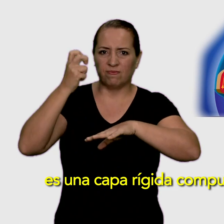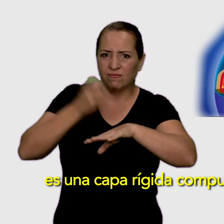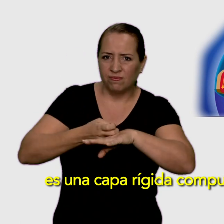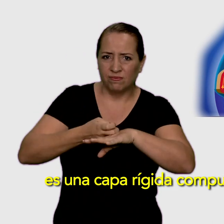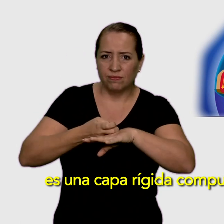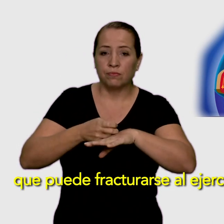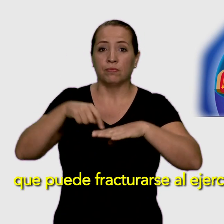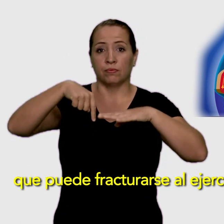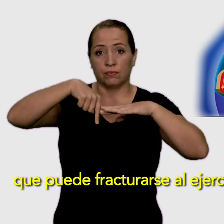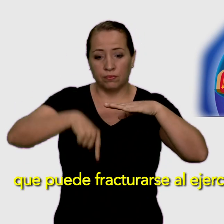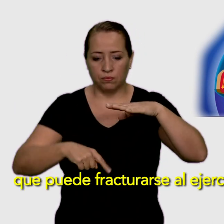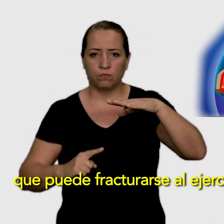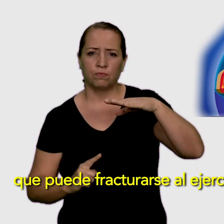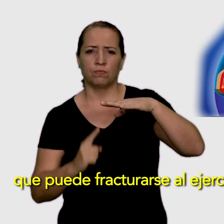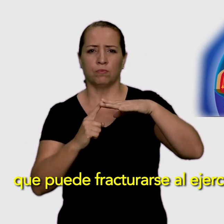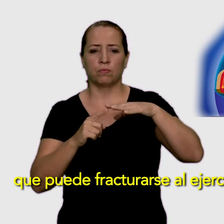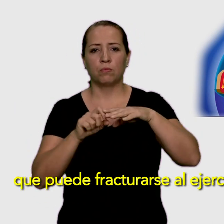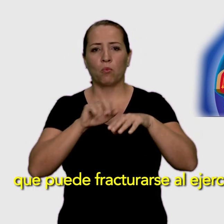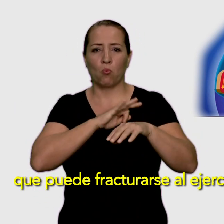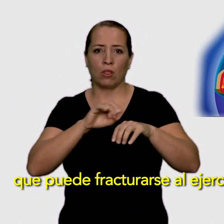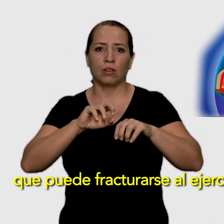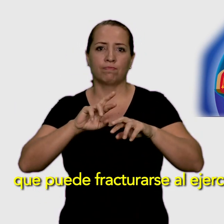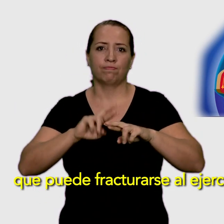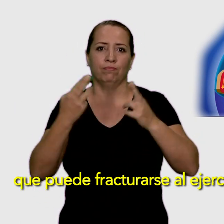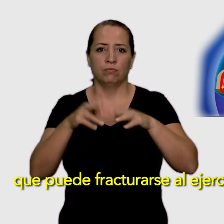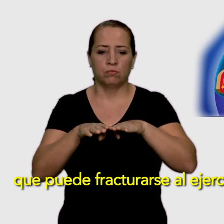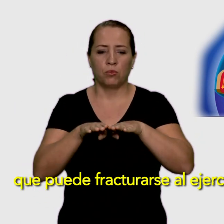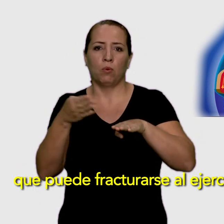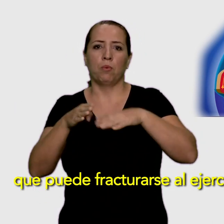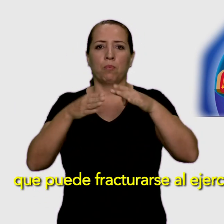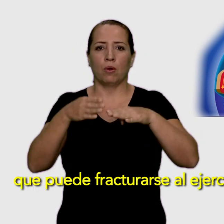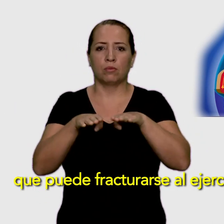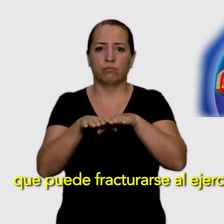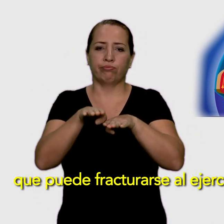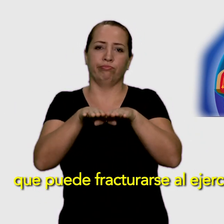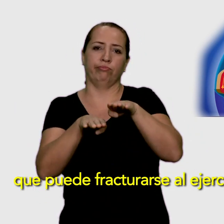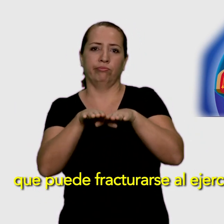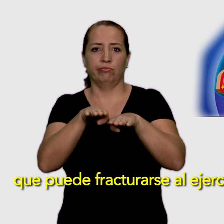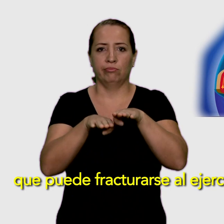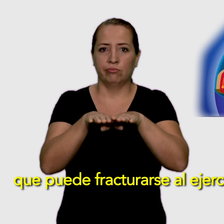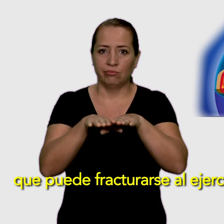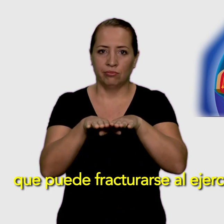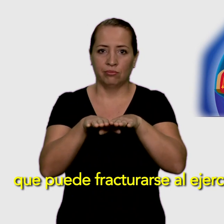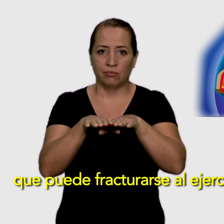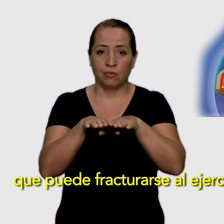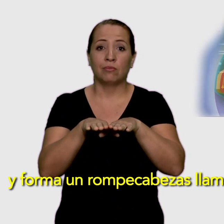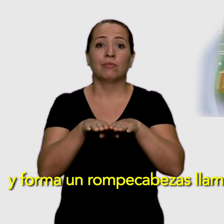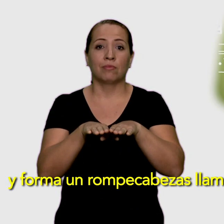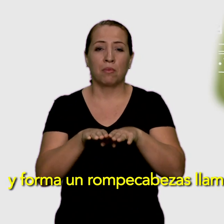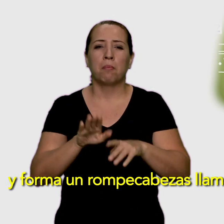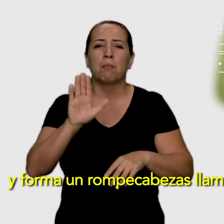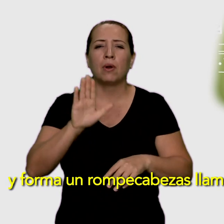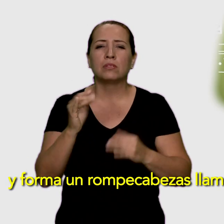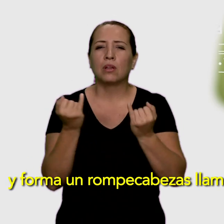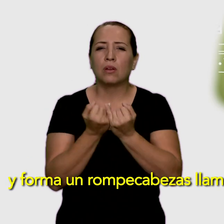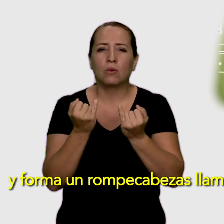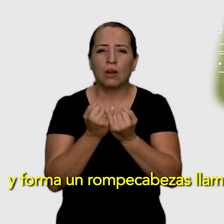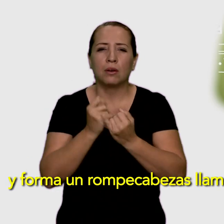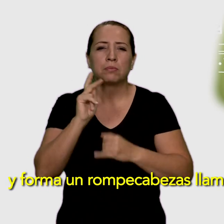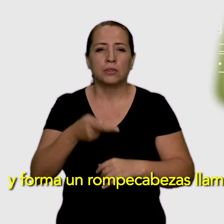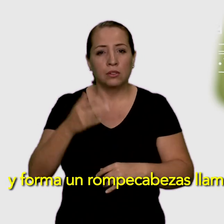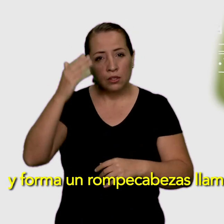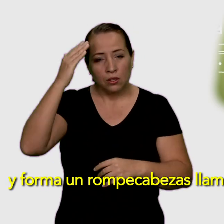por material que puede fracturarse al ejercer una fuerza sobre él y forma un